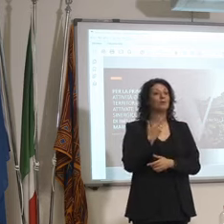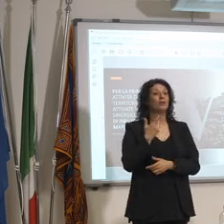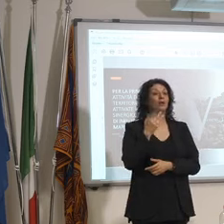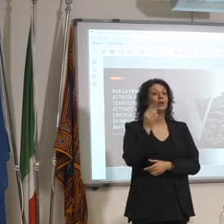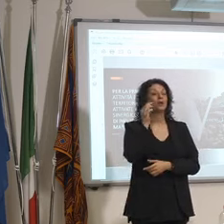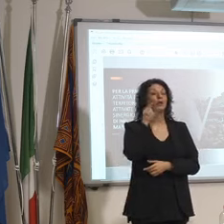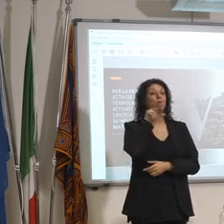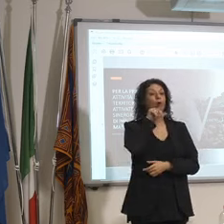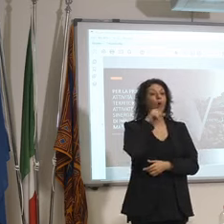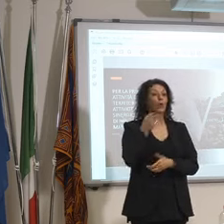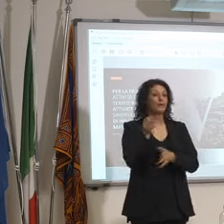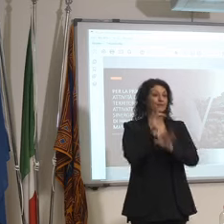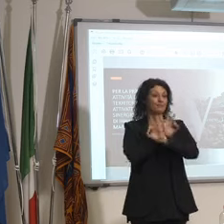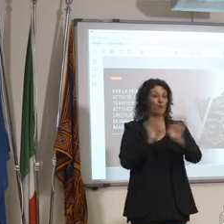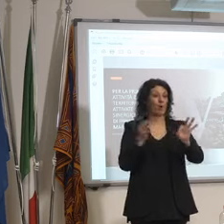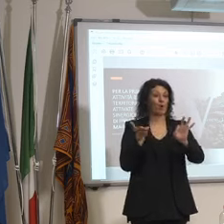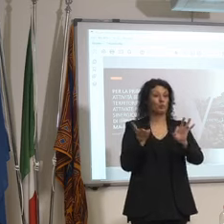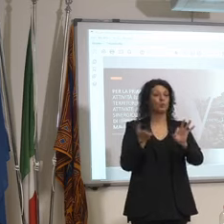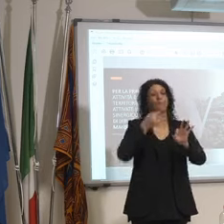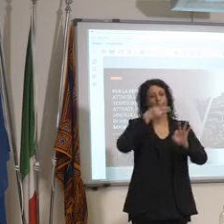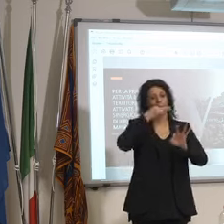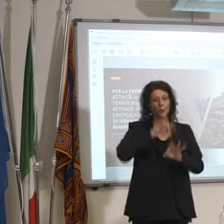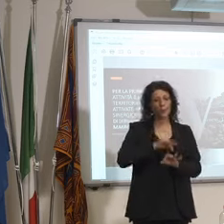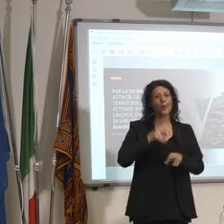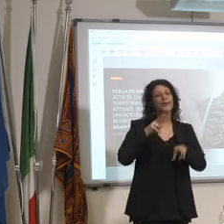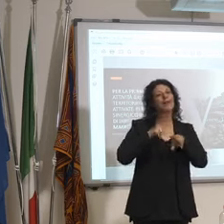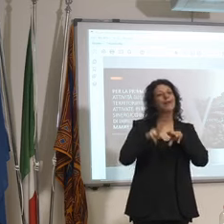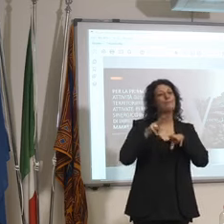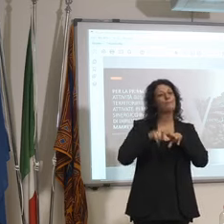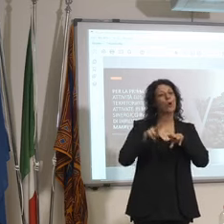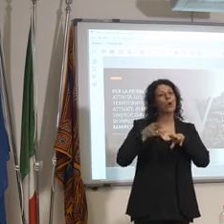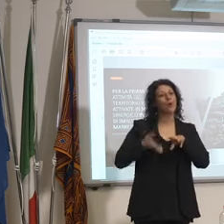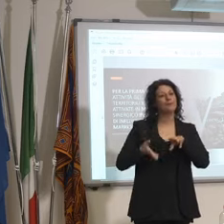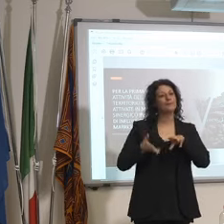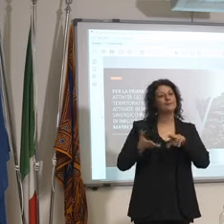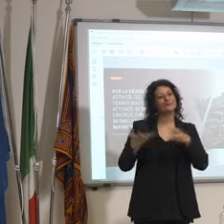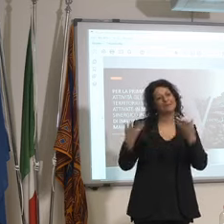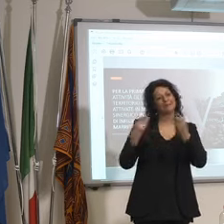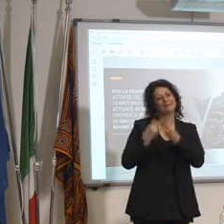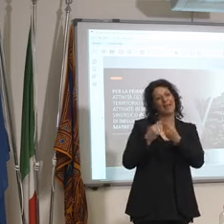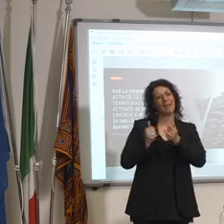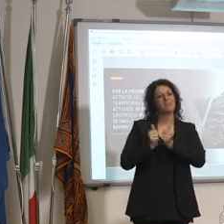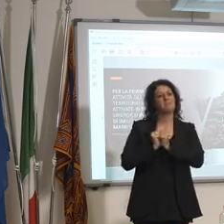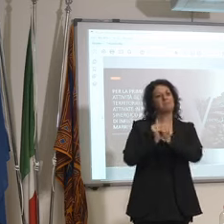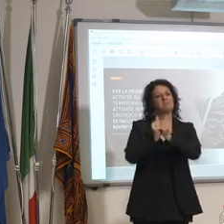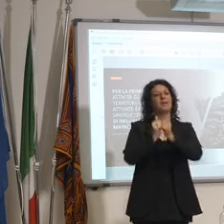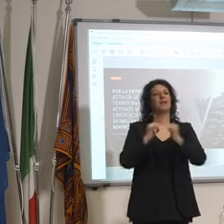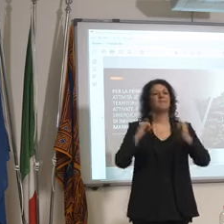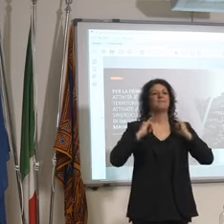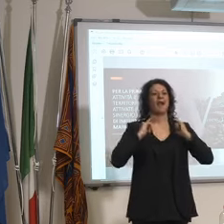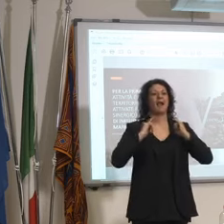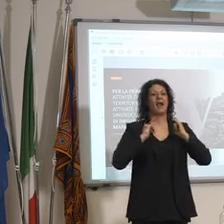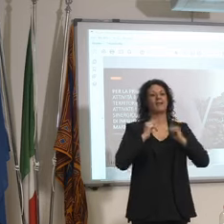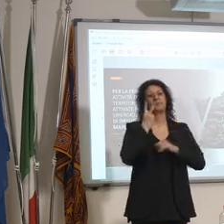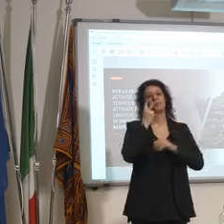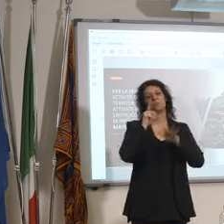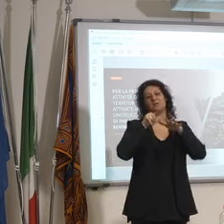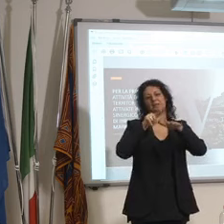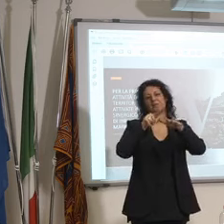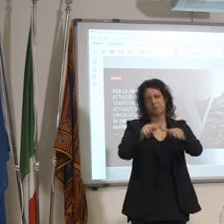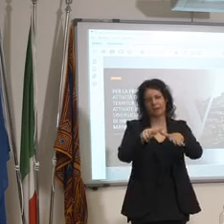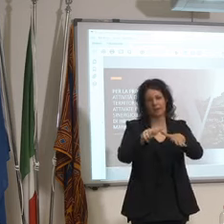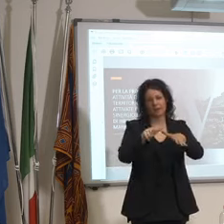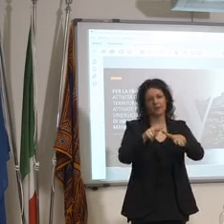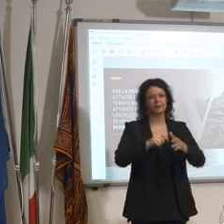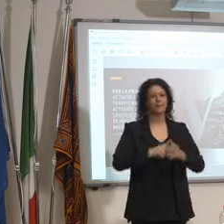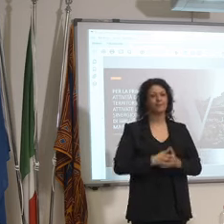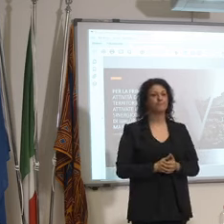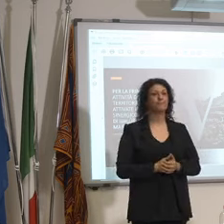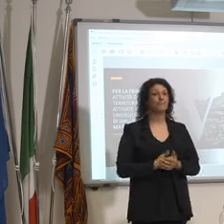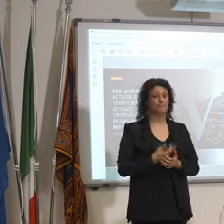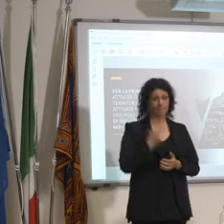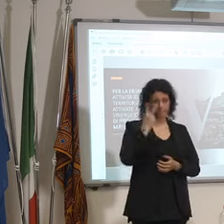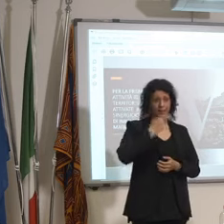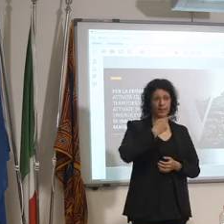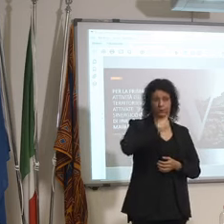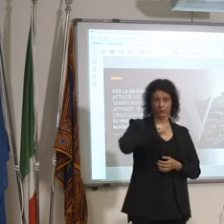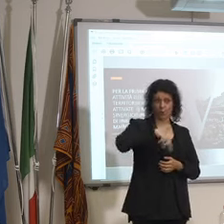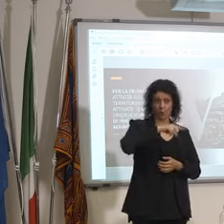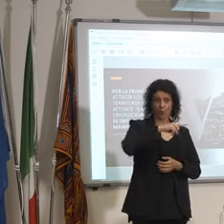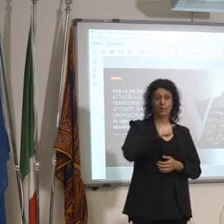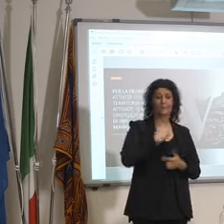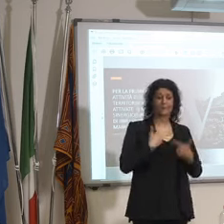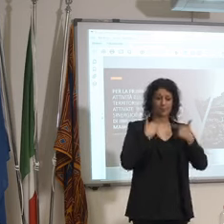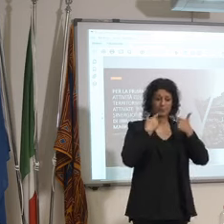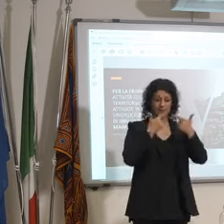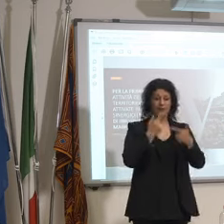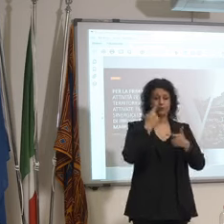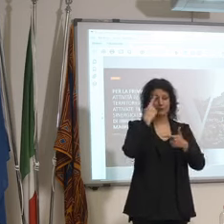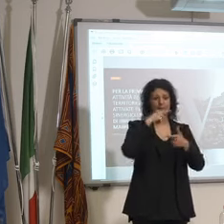che si porta magari il nipotino in vacanza che una settimana o 15 giorni li fa tant'è vero che noi abbiamo spinto come ragione sul bonus